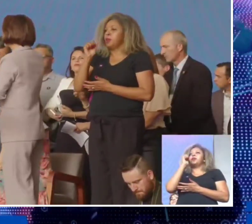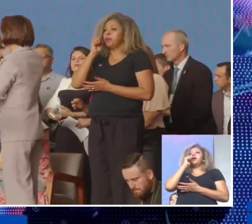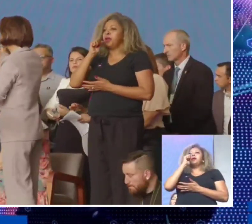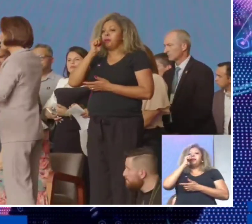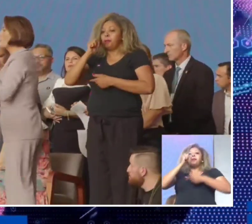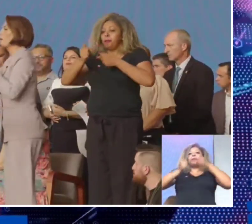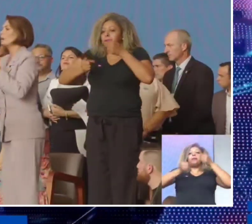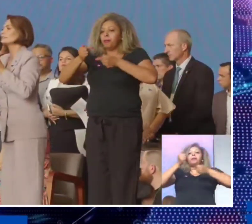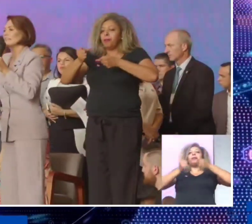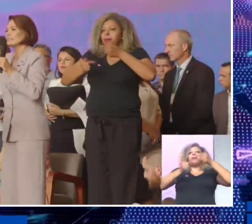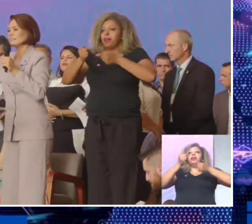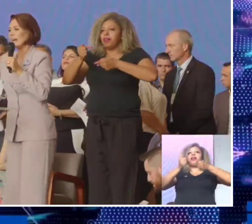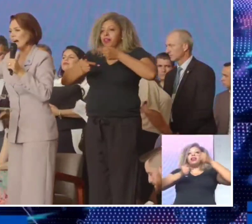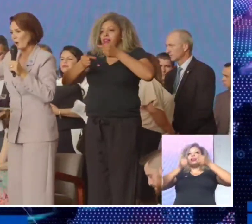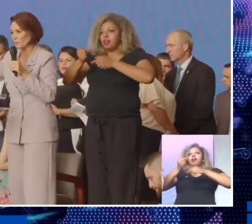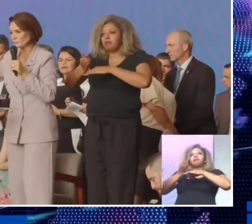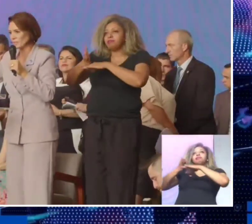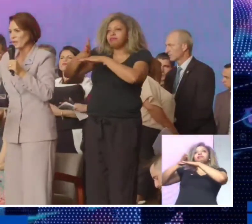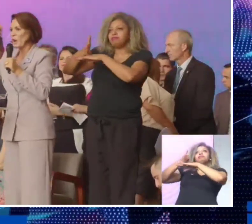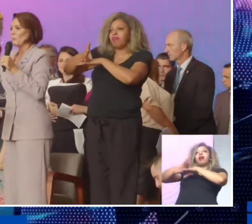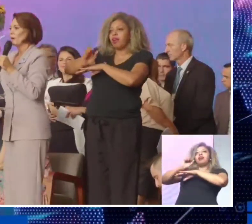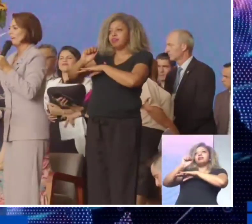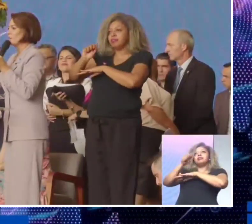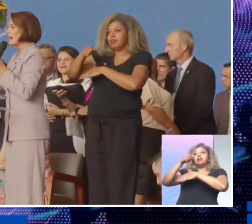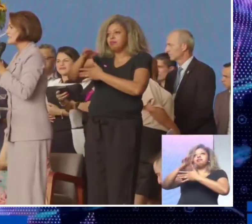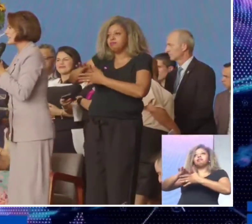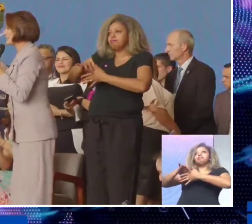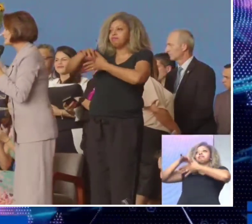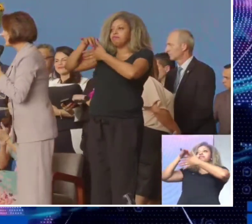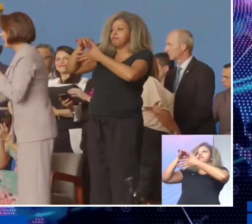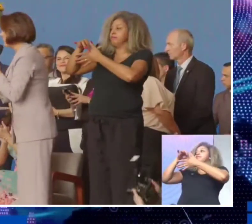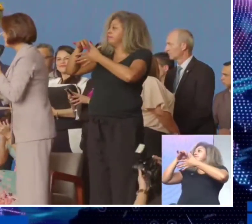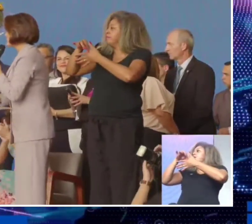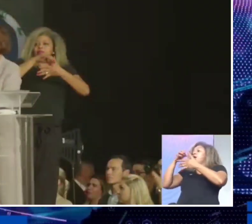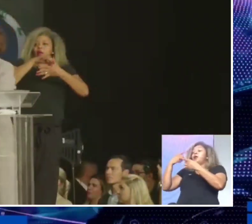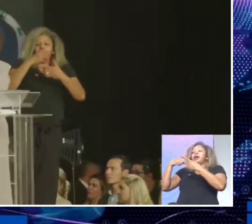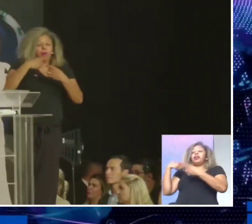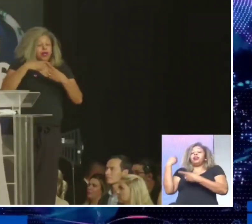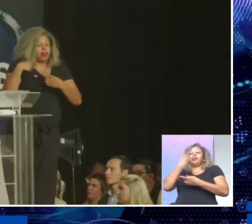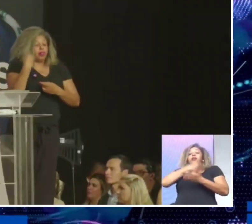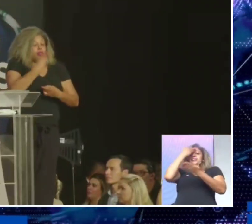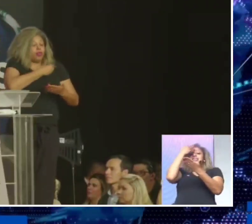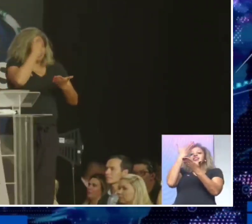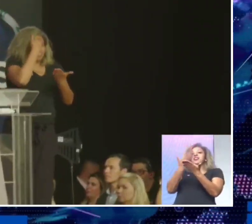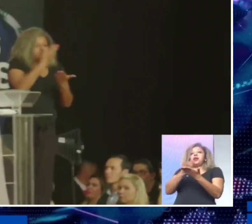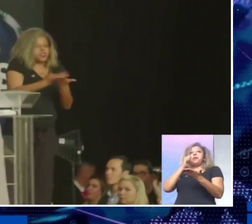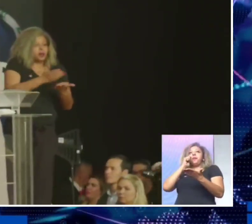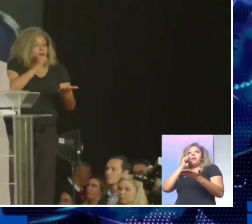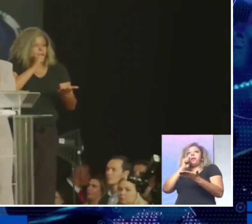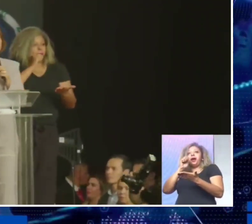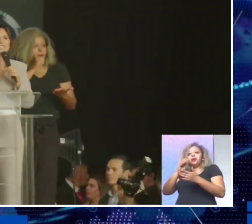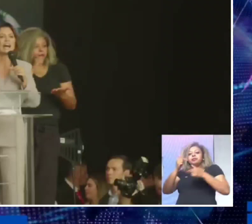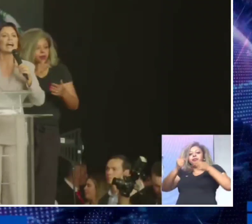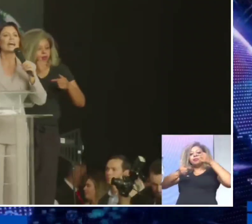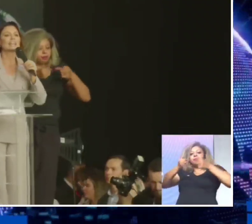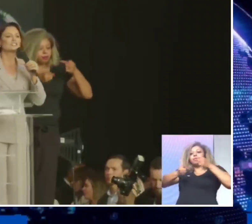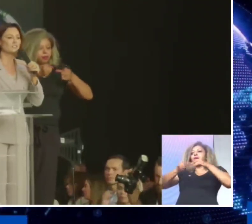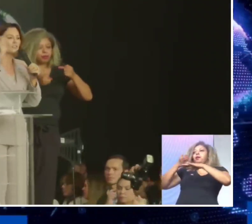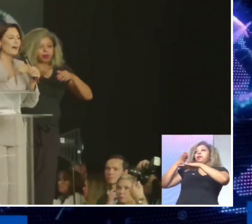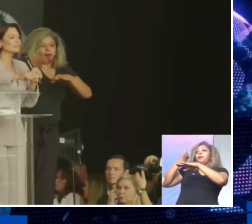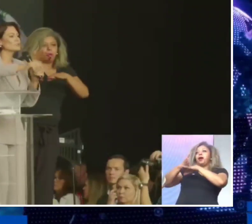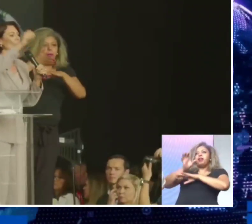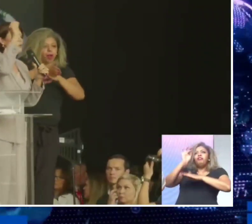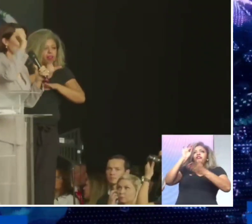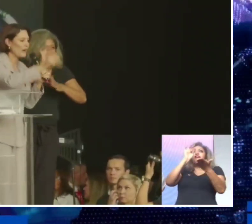política pelo seu potencial. Porque nós acreditamos que mulheres na política, elas